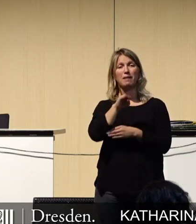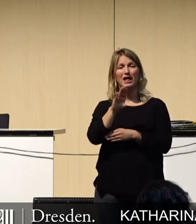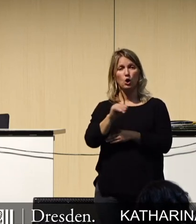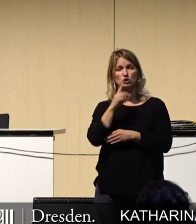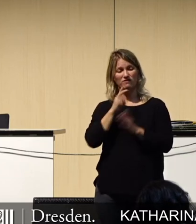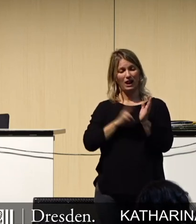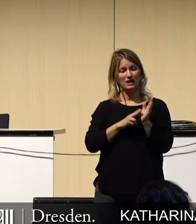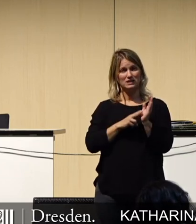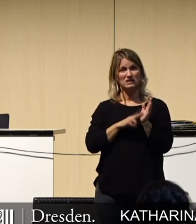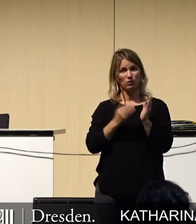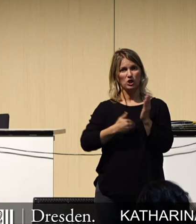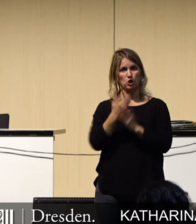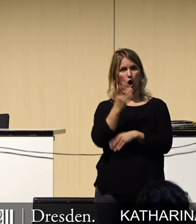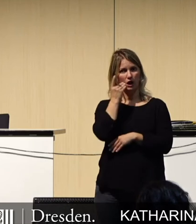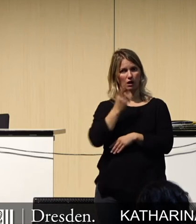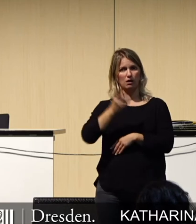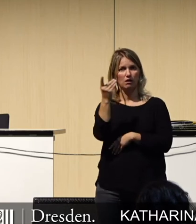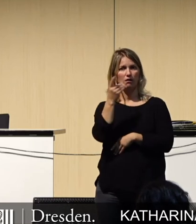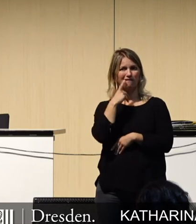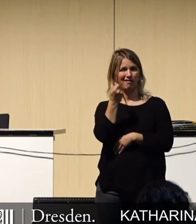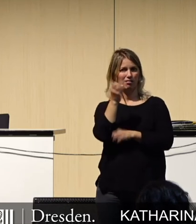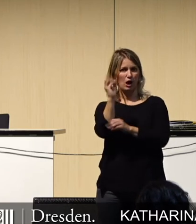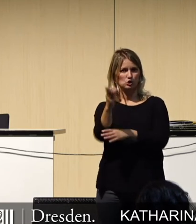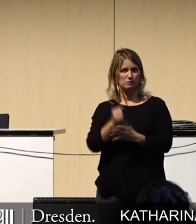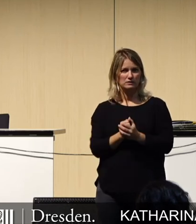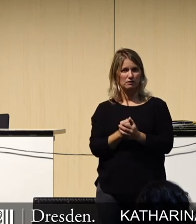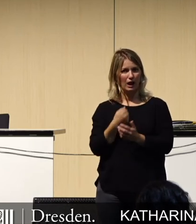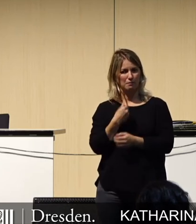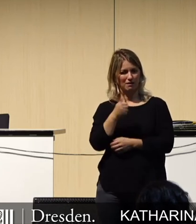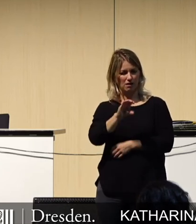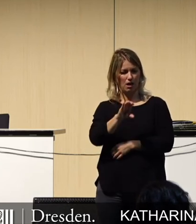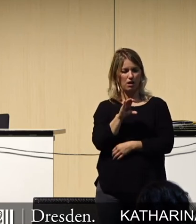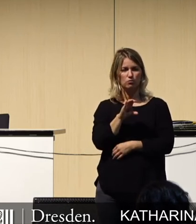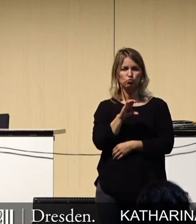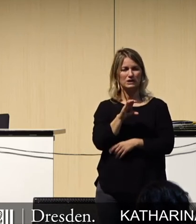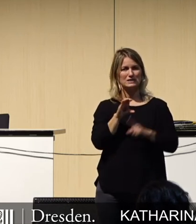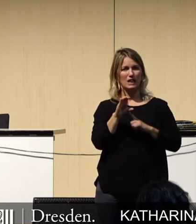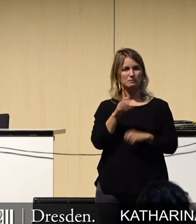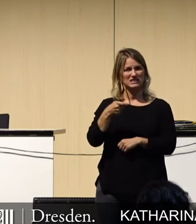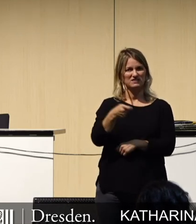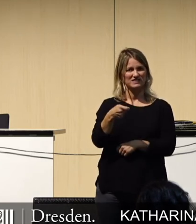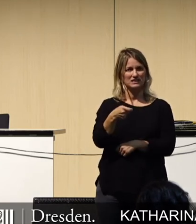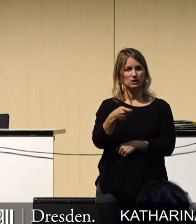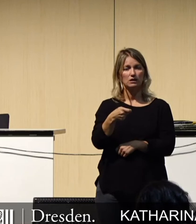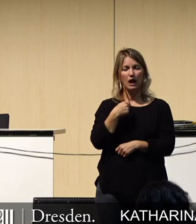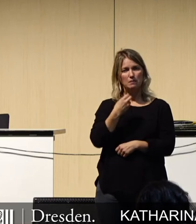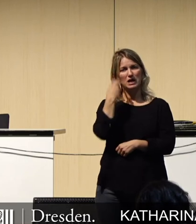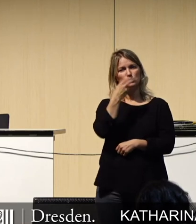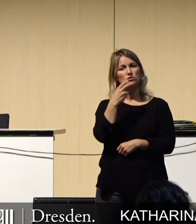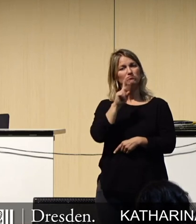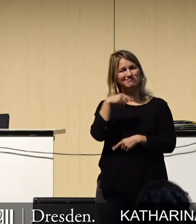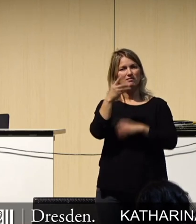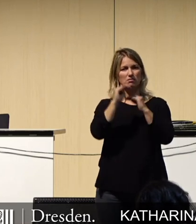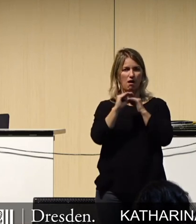für teure Endgeräte. Warum investieren wir nicht diese Gelder, indem wir auf nachhaltige Lösungen setzen?